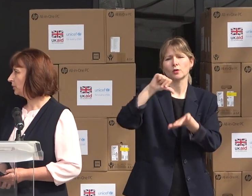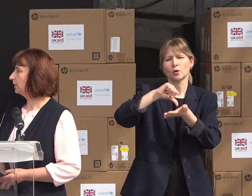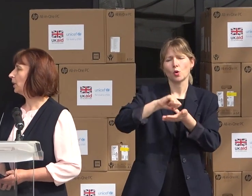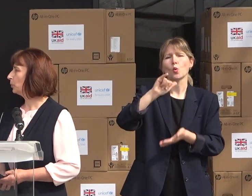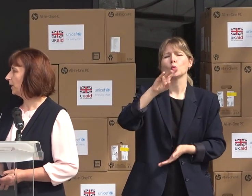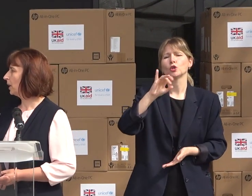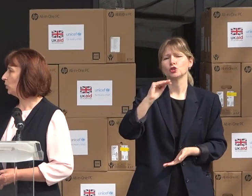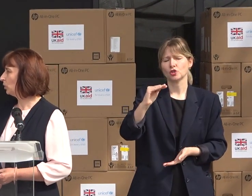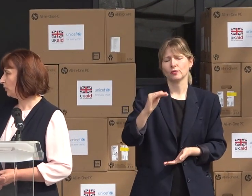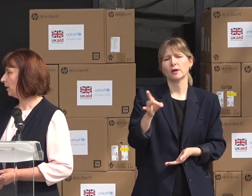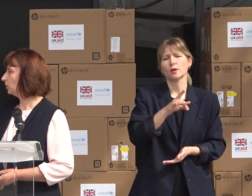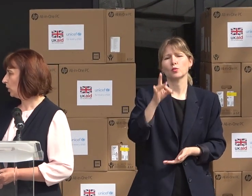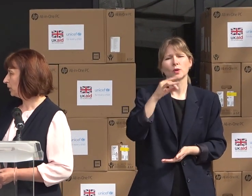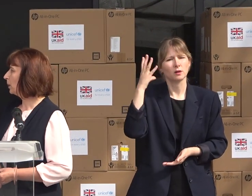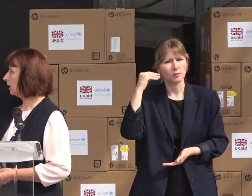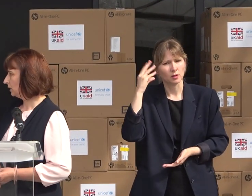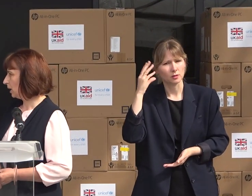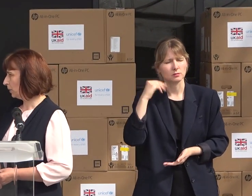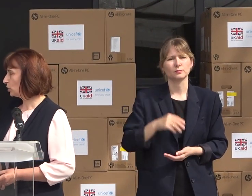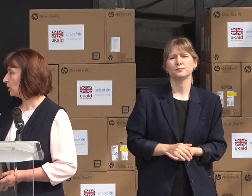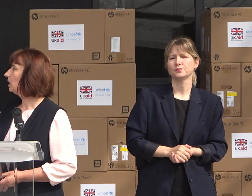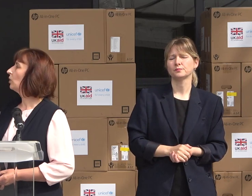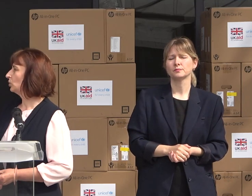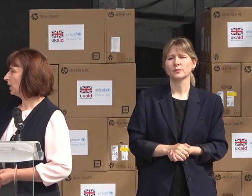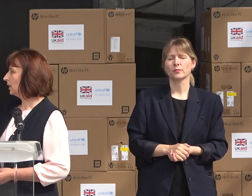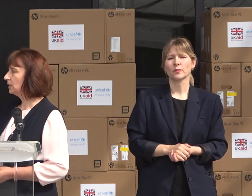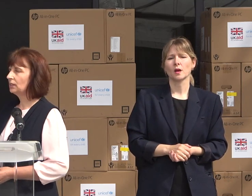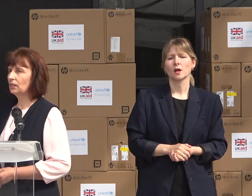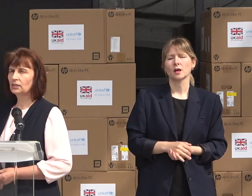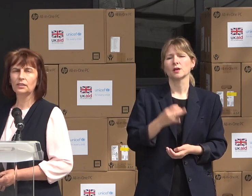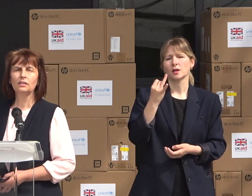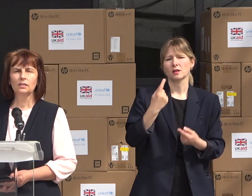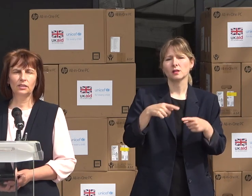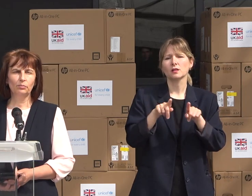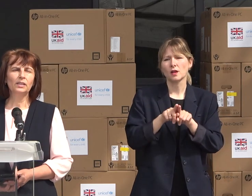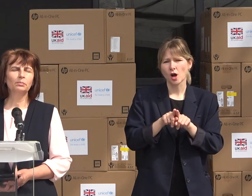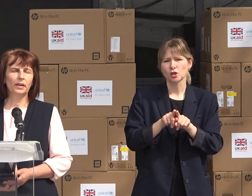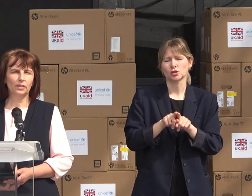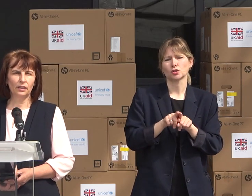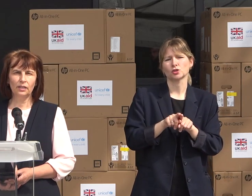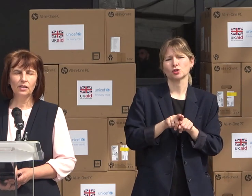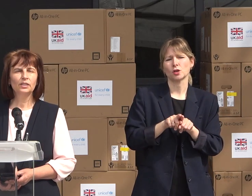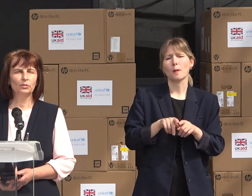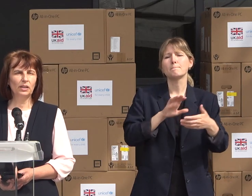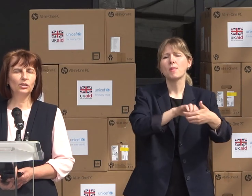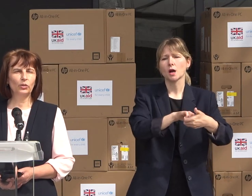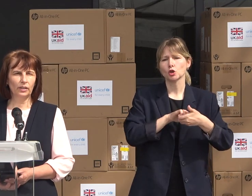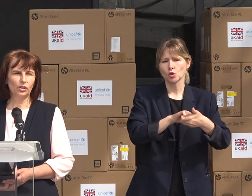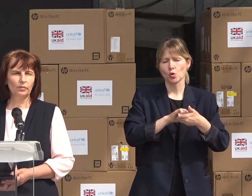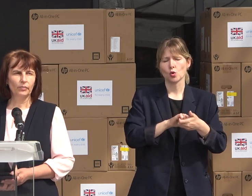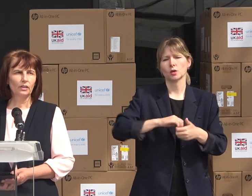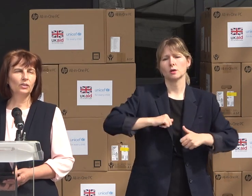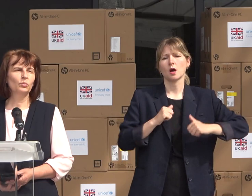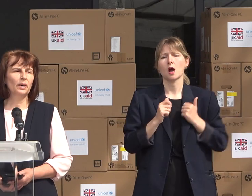UNICEF în Republica Moldova, doamna Maca Damaș, Onorată Asistență, stimați parteneri, stimați